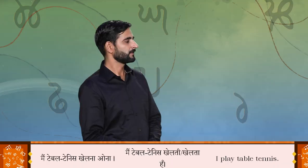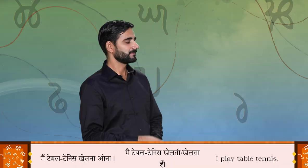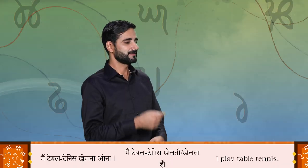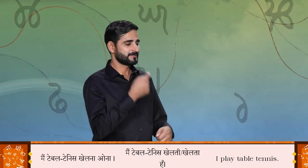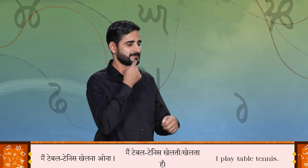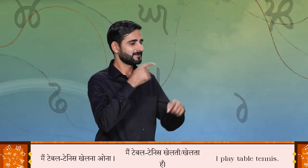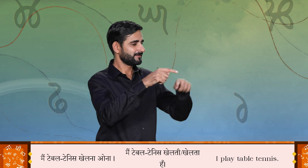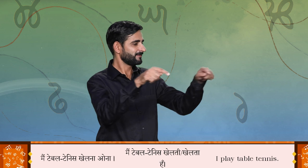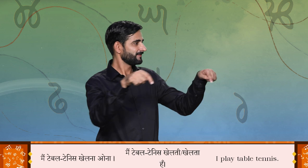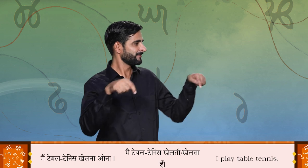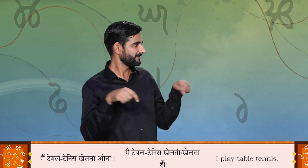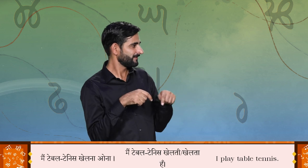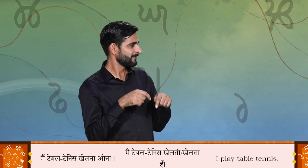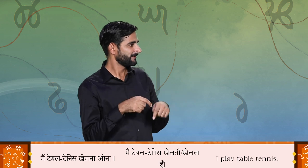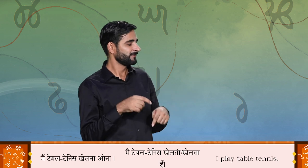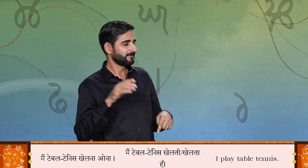मैं टेवल ट्रेनिस खेलना उना